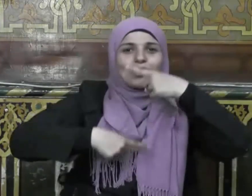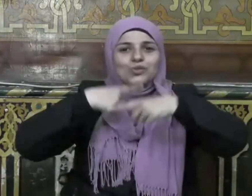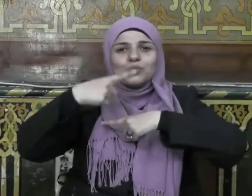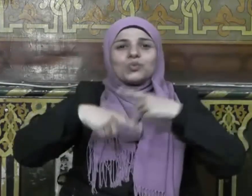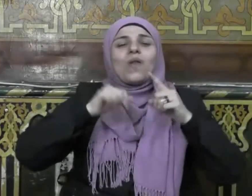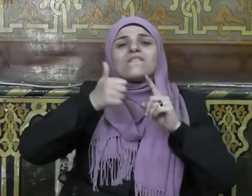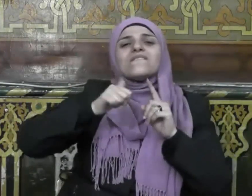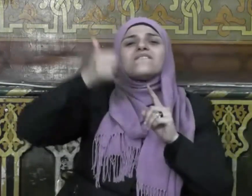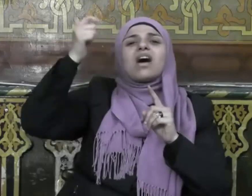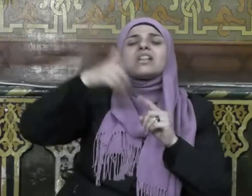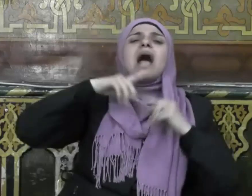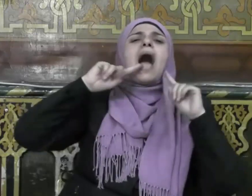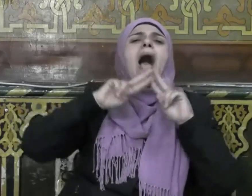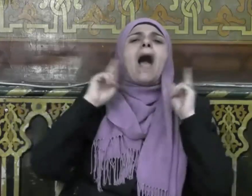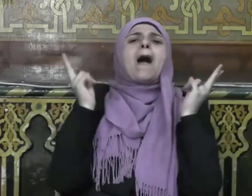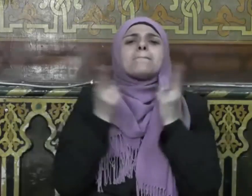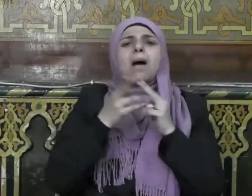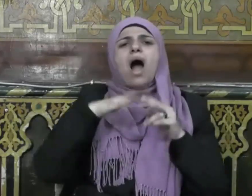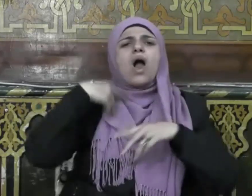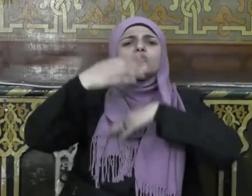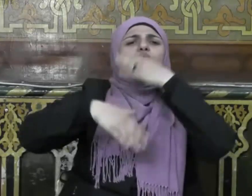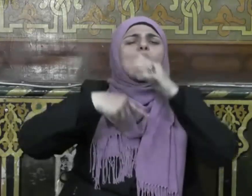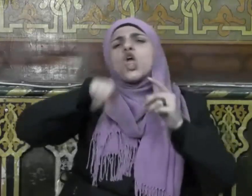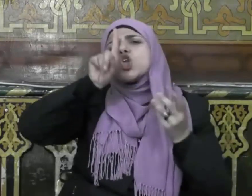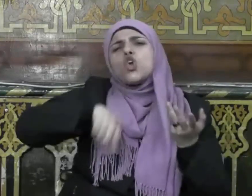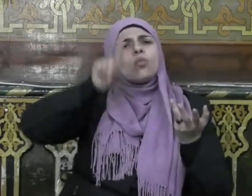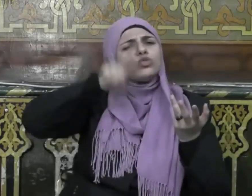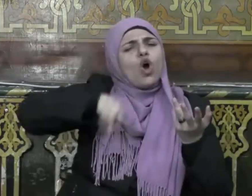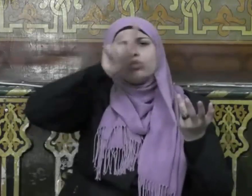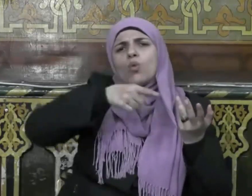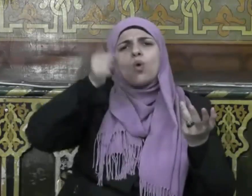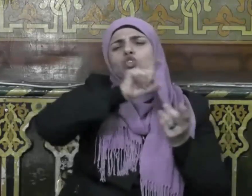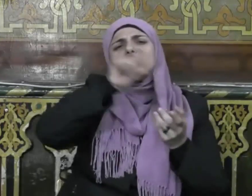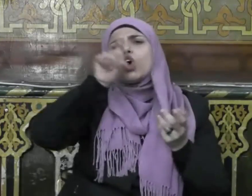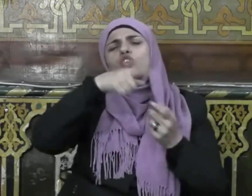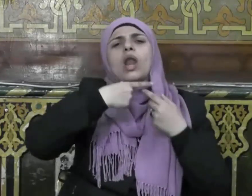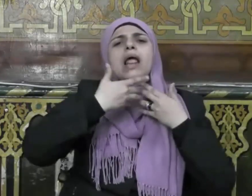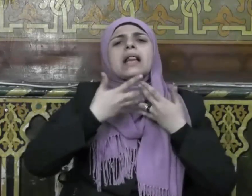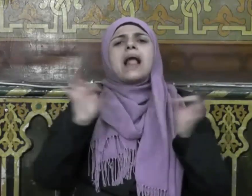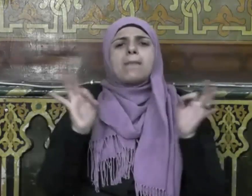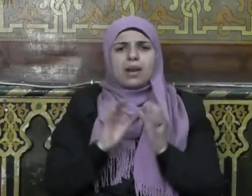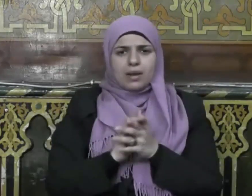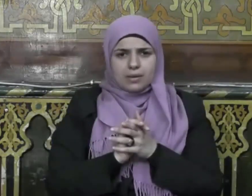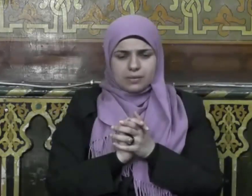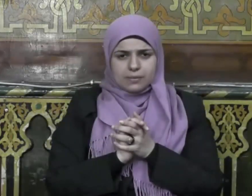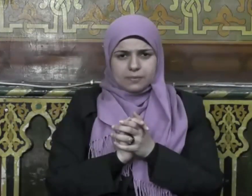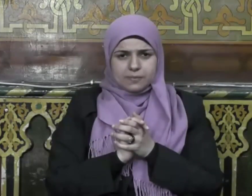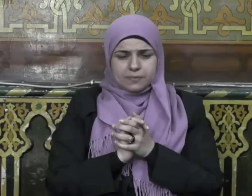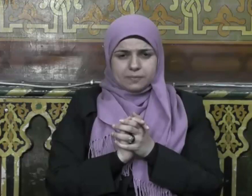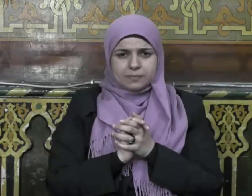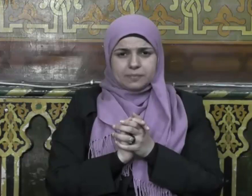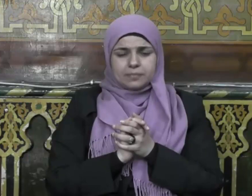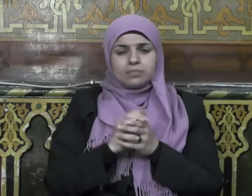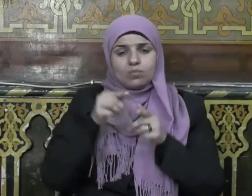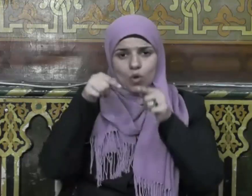فضلا عاما في سائر الأيام والشهور ومن هنا